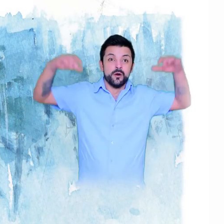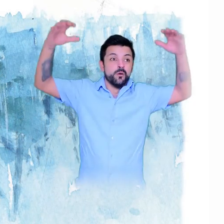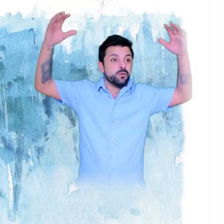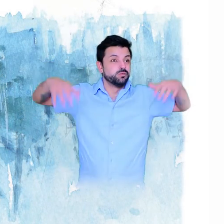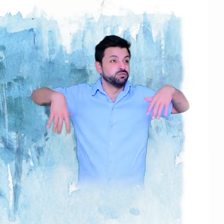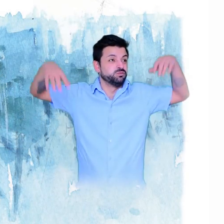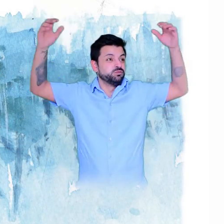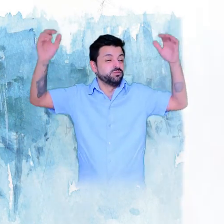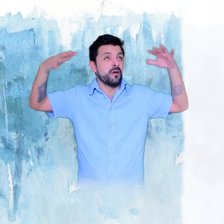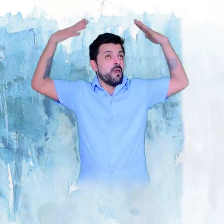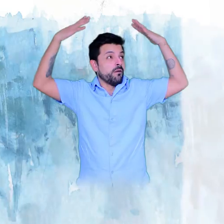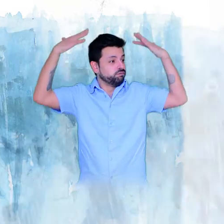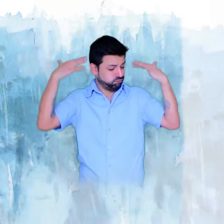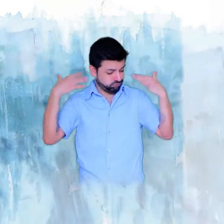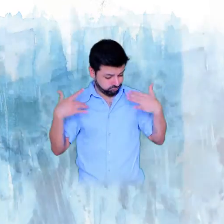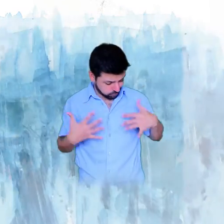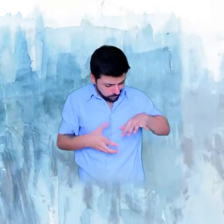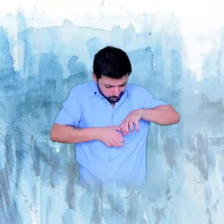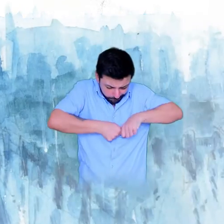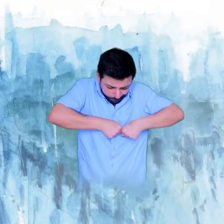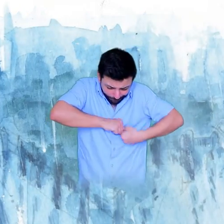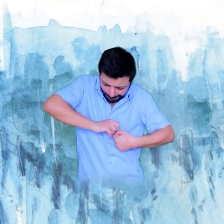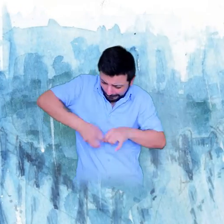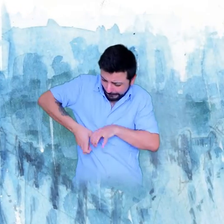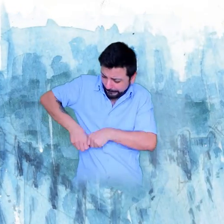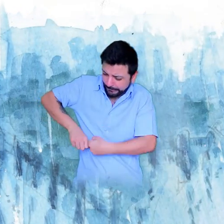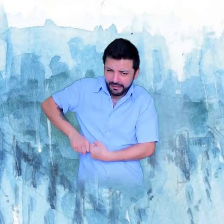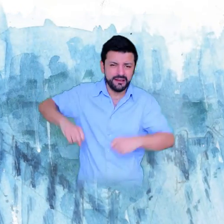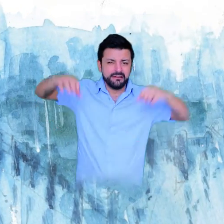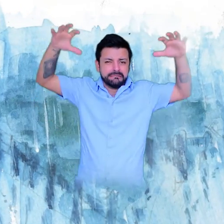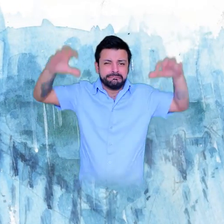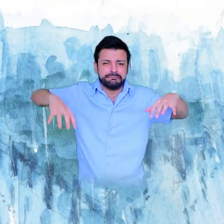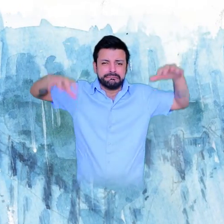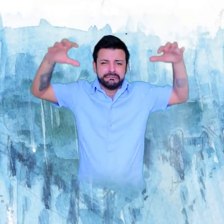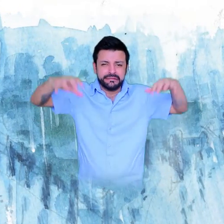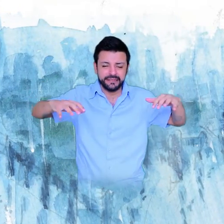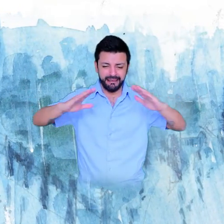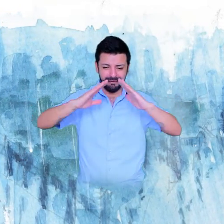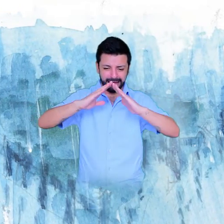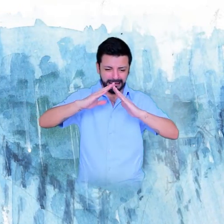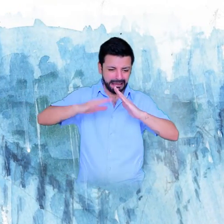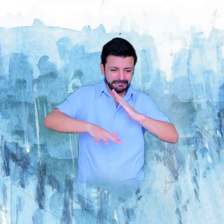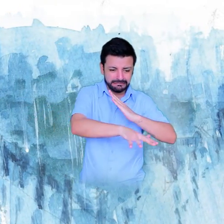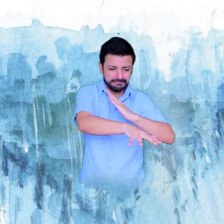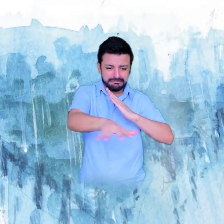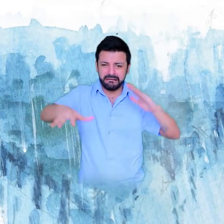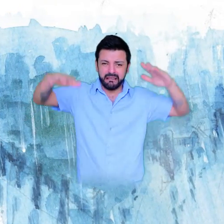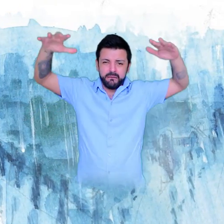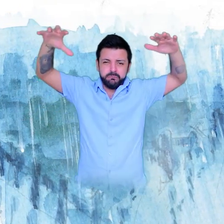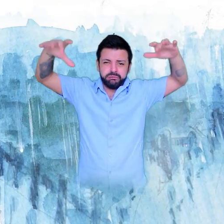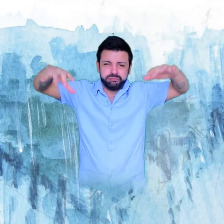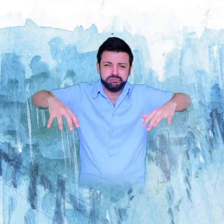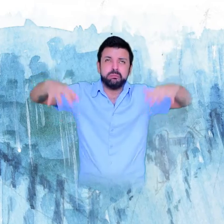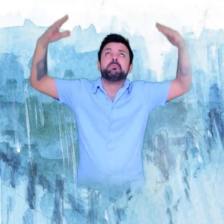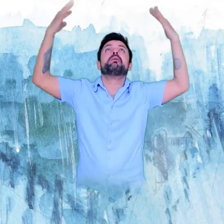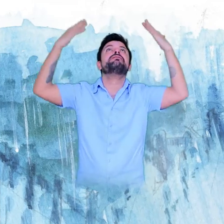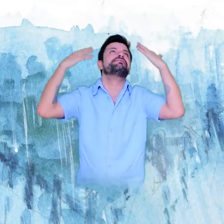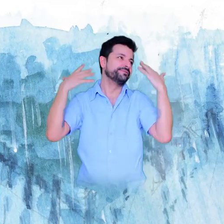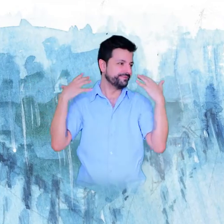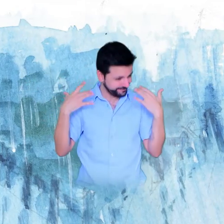Banho de Chuva Cai um pé d'água sem mais sem menos do quintal de casa No meio da tarde Um banho de chuva